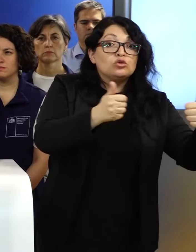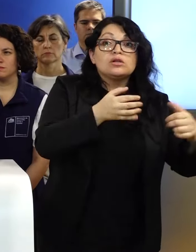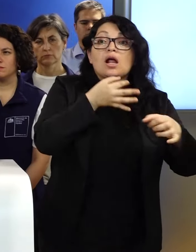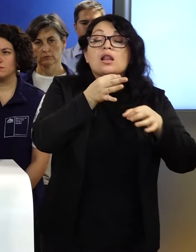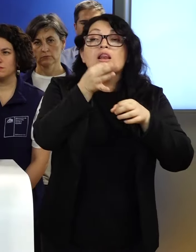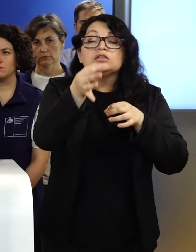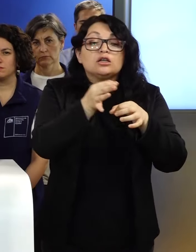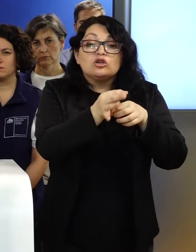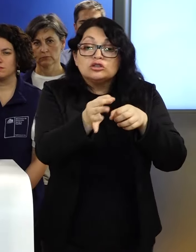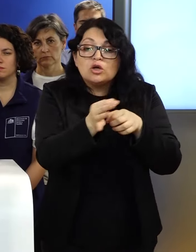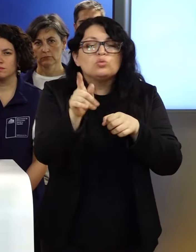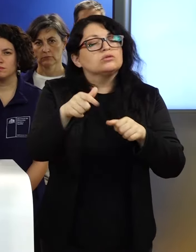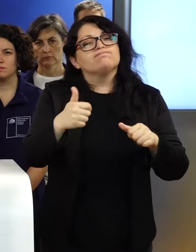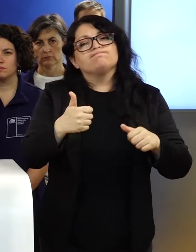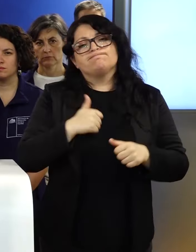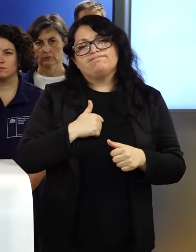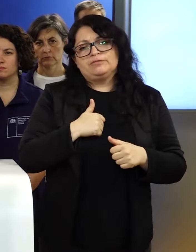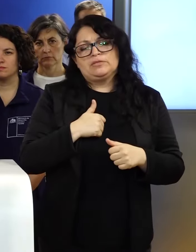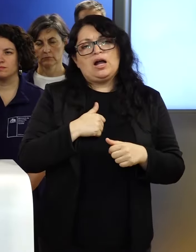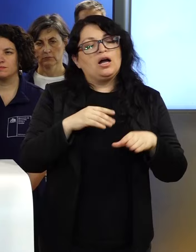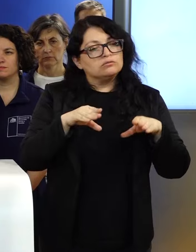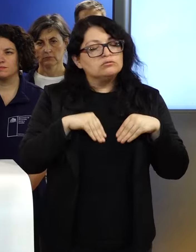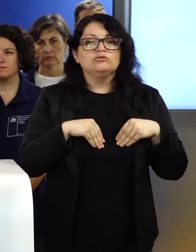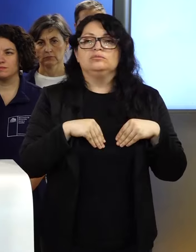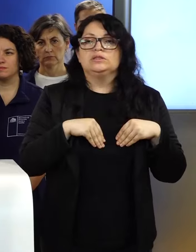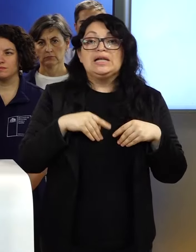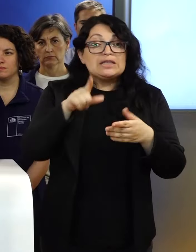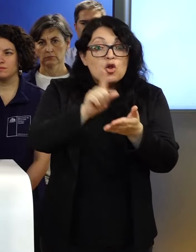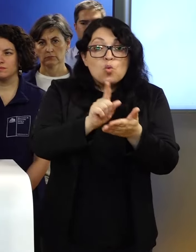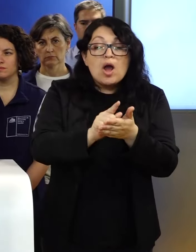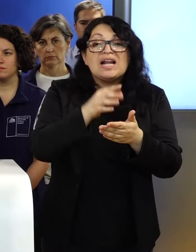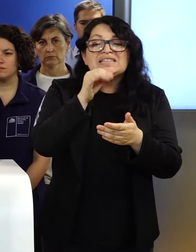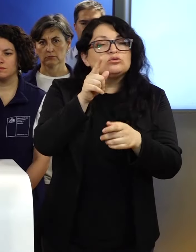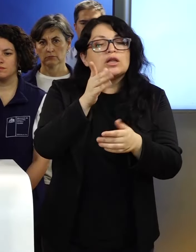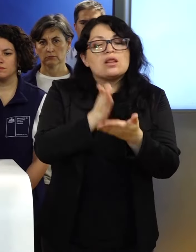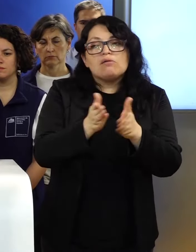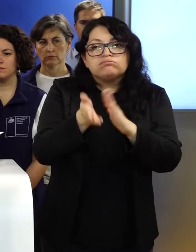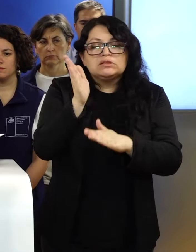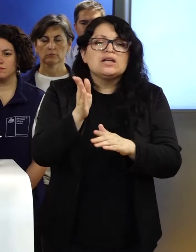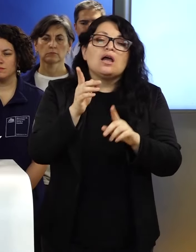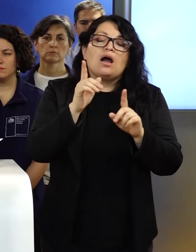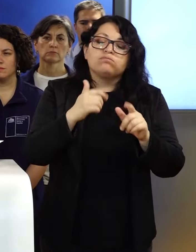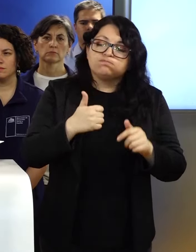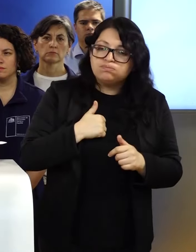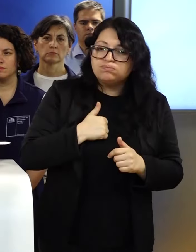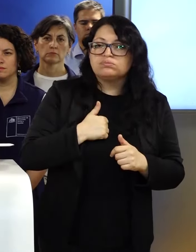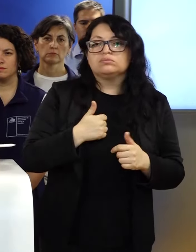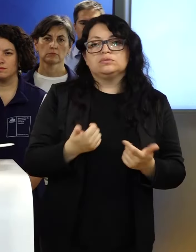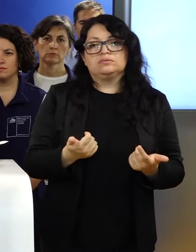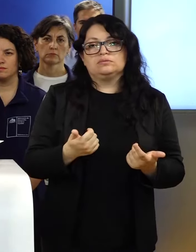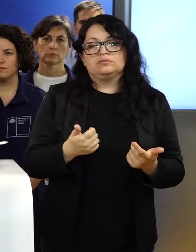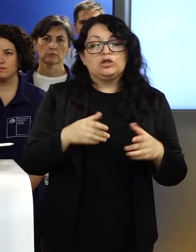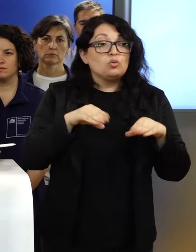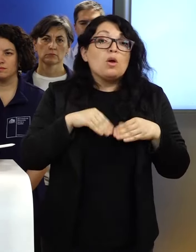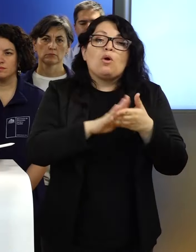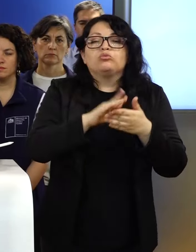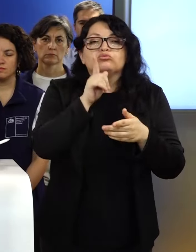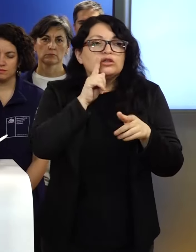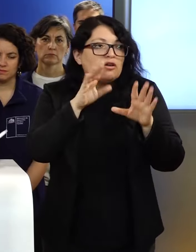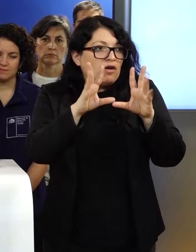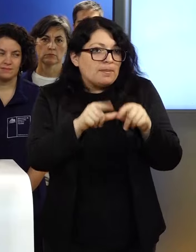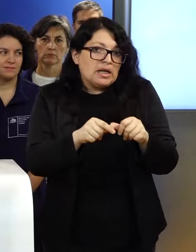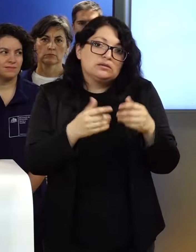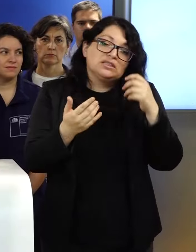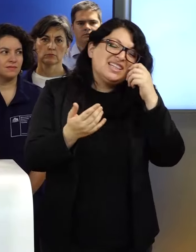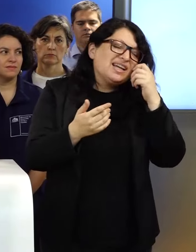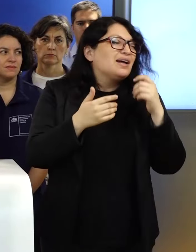autoridades, a salir del lugar cuando se les da esa orden y a dirigirse, si tienen familiares, ciertamente, la